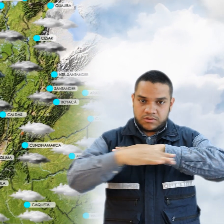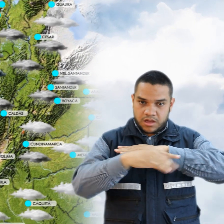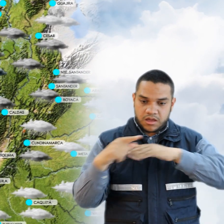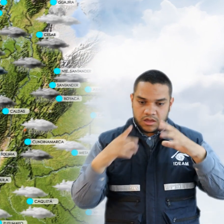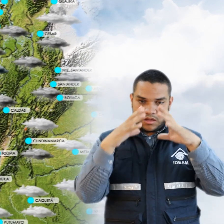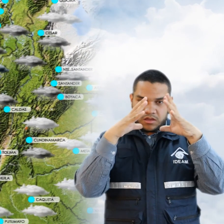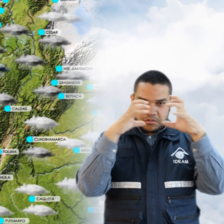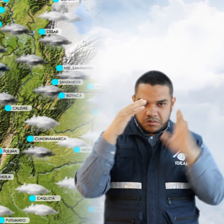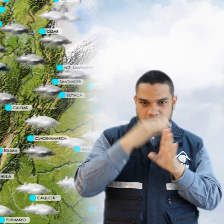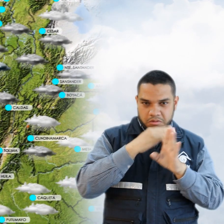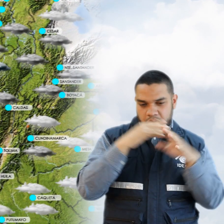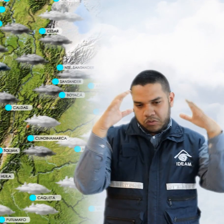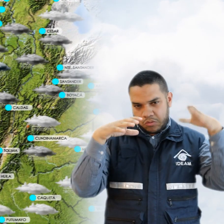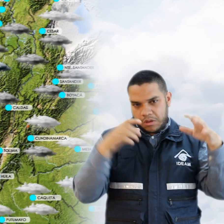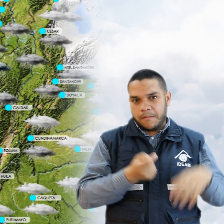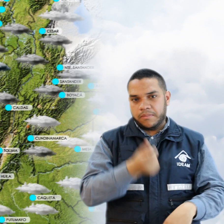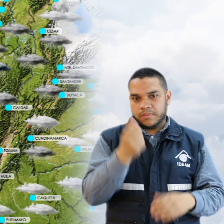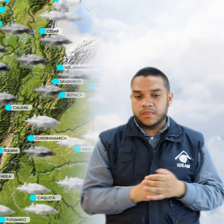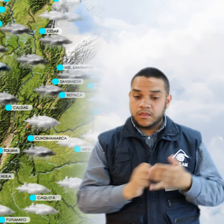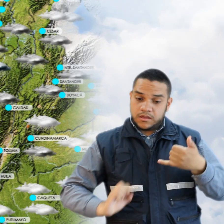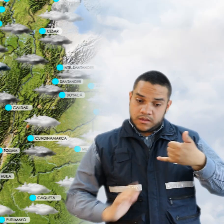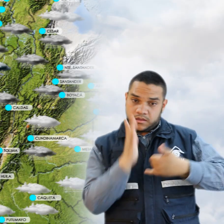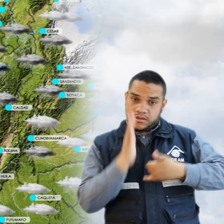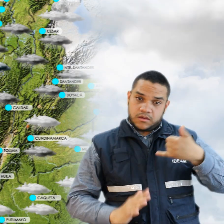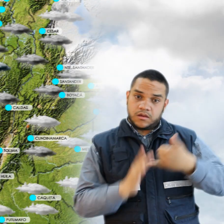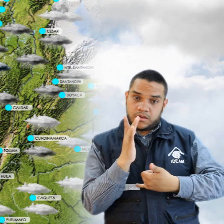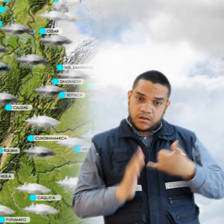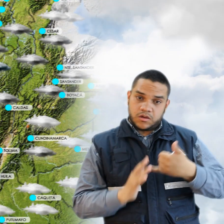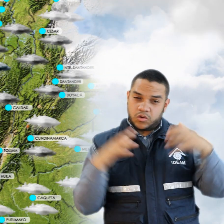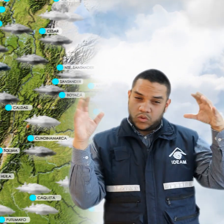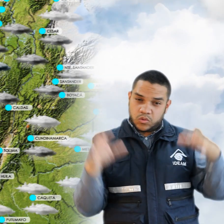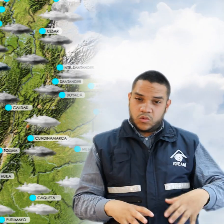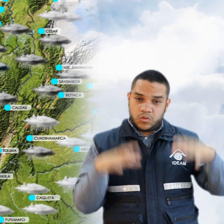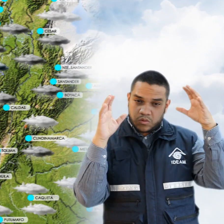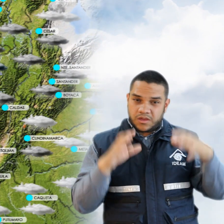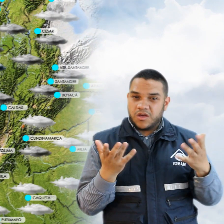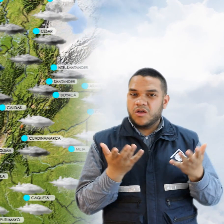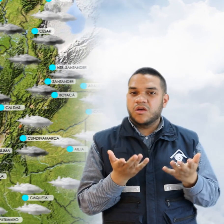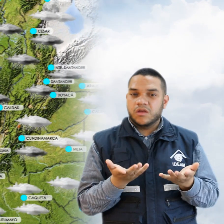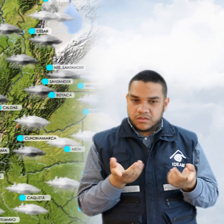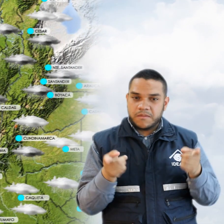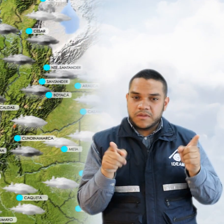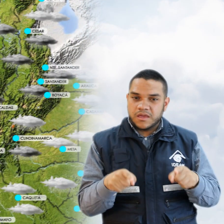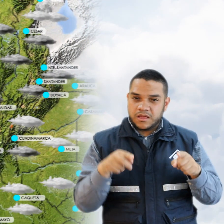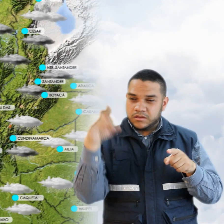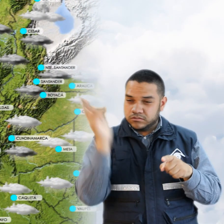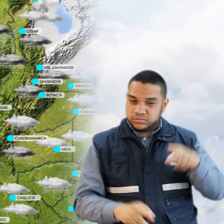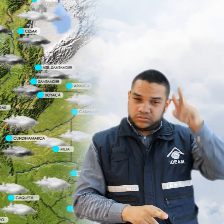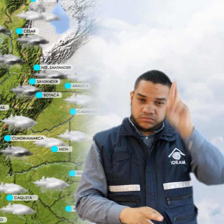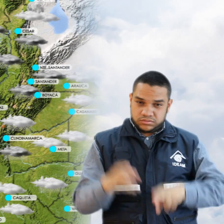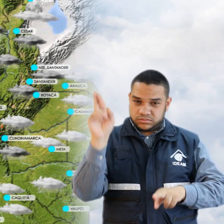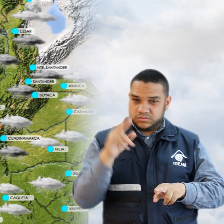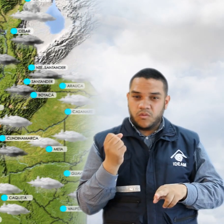nublado y de lluvias ligeras. En la región pacífica, predominio a tiempos lluviosos en toda la región, acompañada de descargas eléctricas